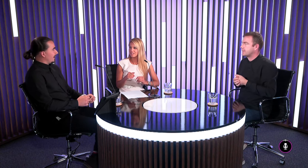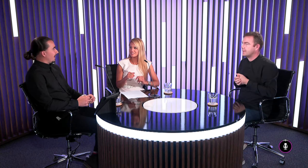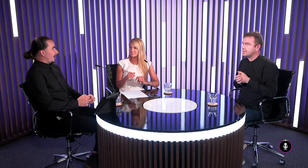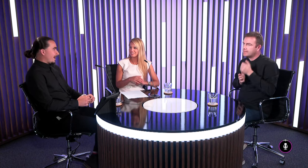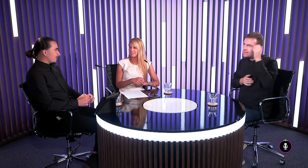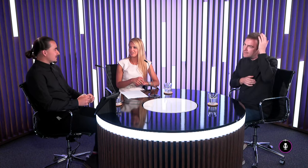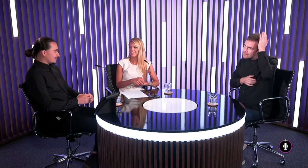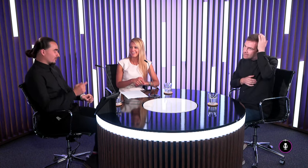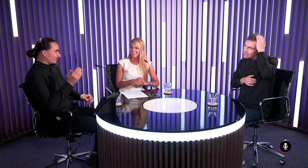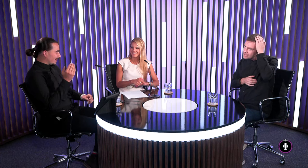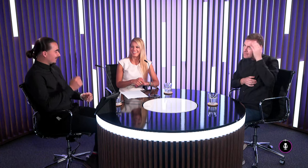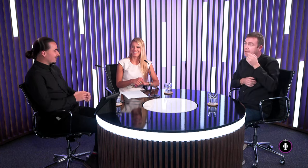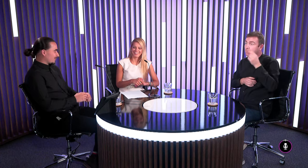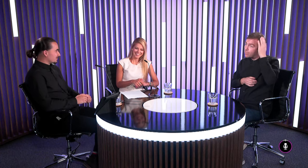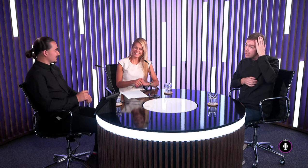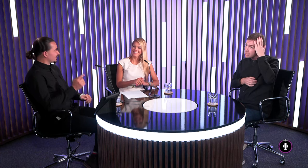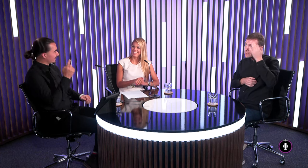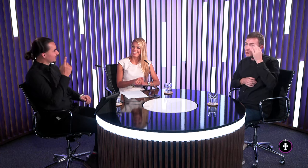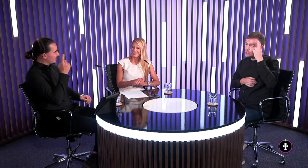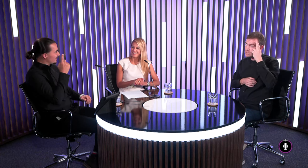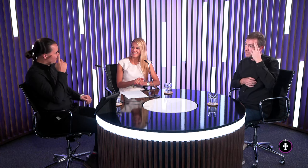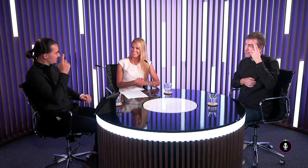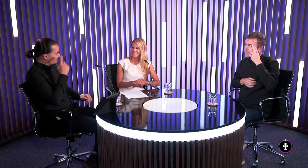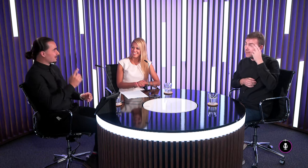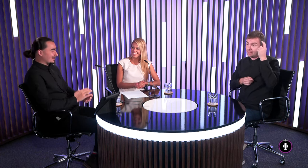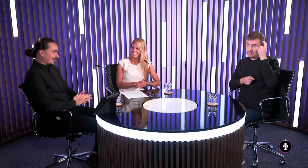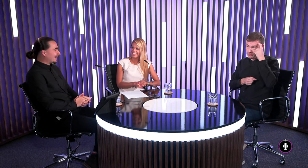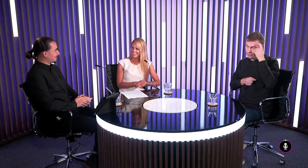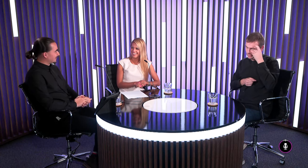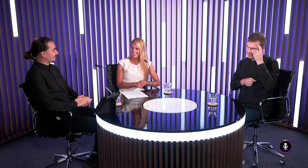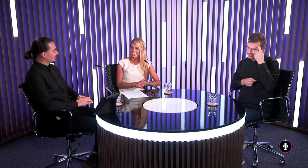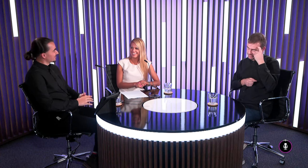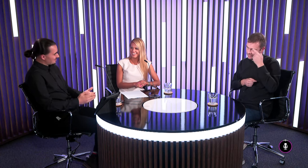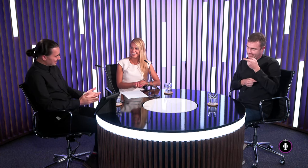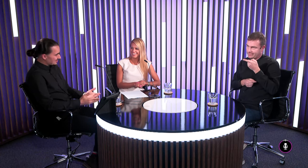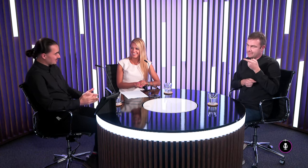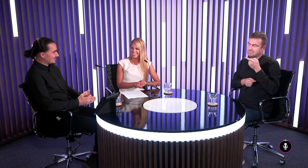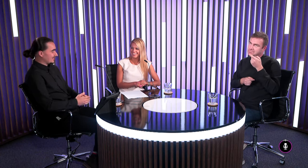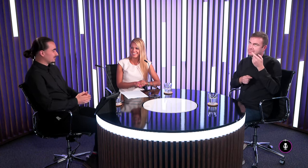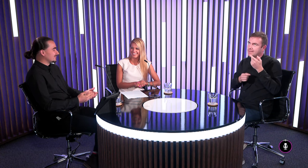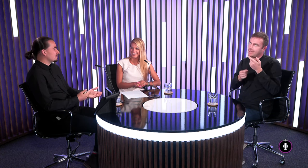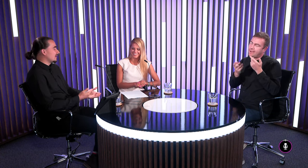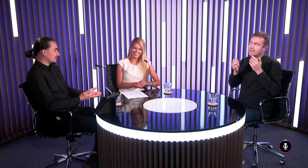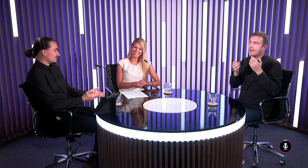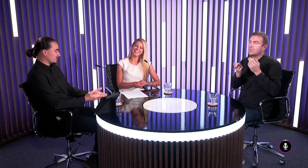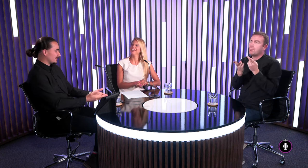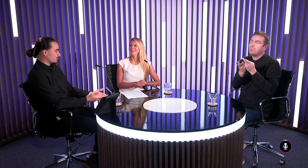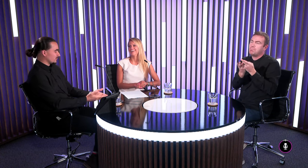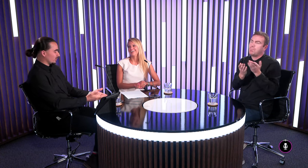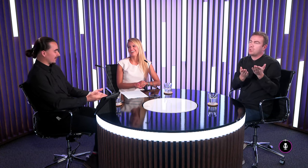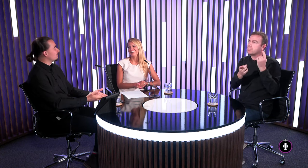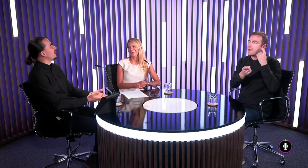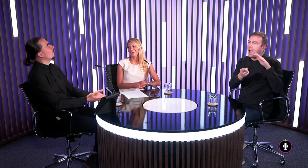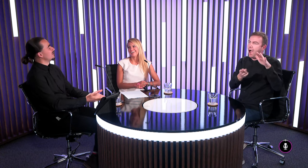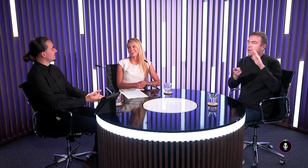isté ako u nás áno myslím že to takéto jednoprstové poklepanie áno to znamená asi to isté ja si myslím že tí